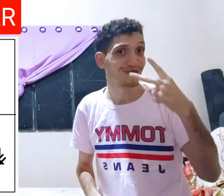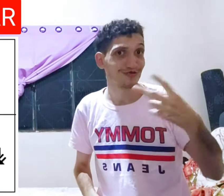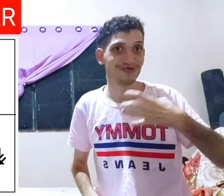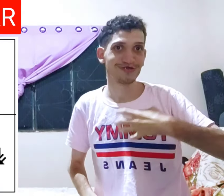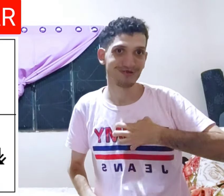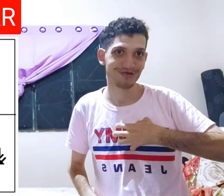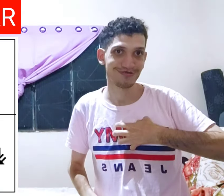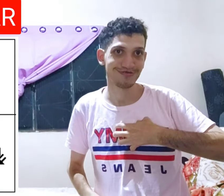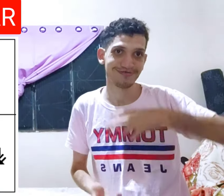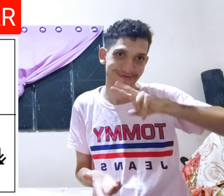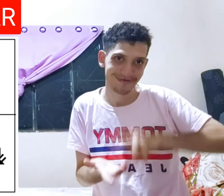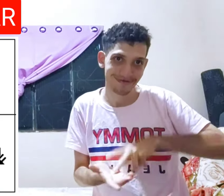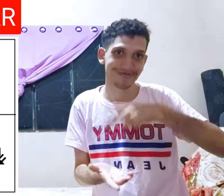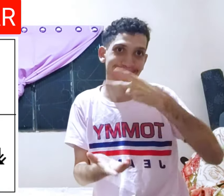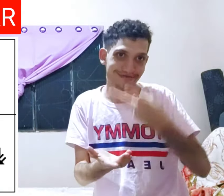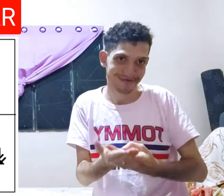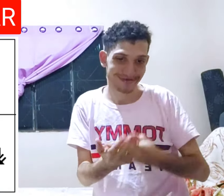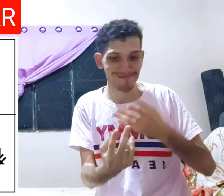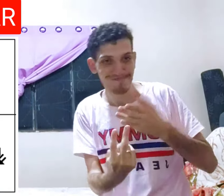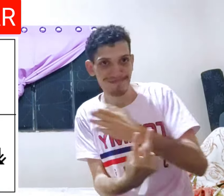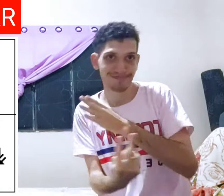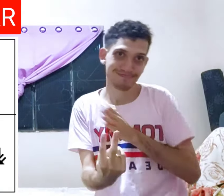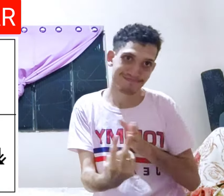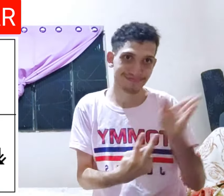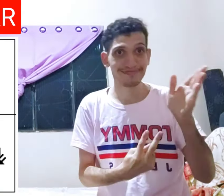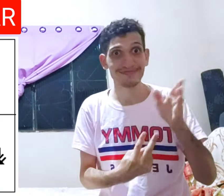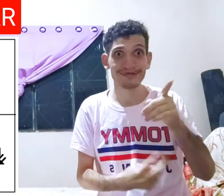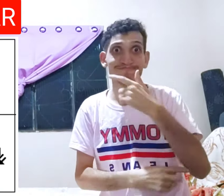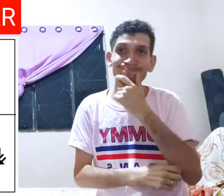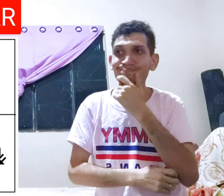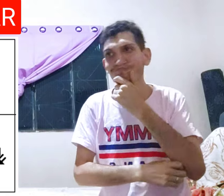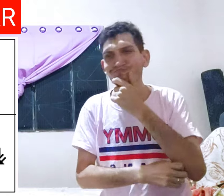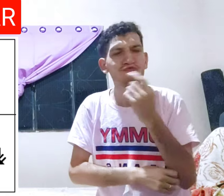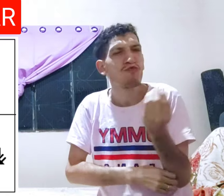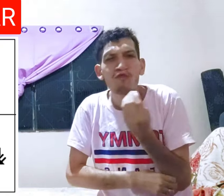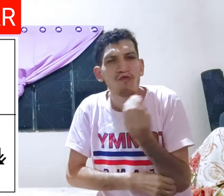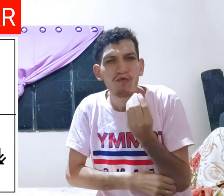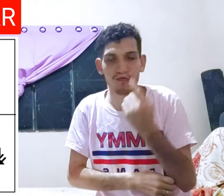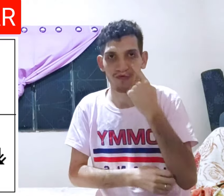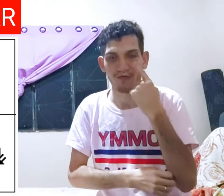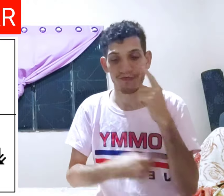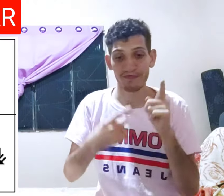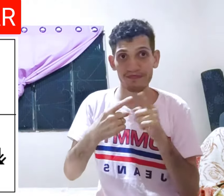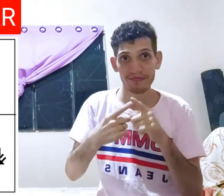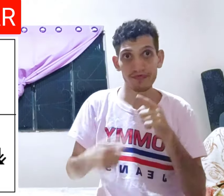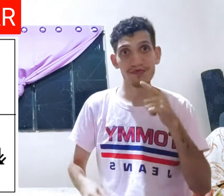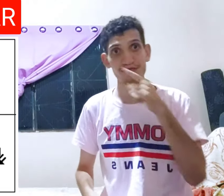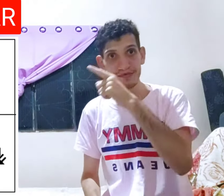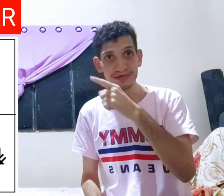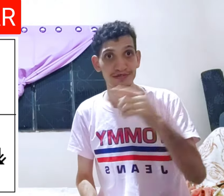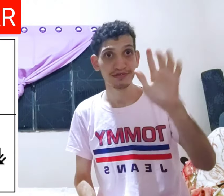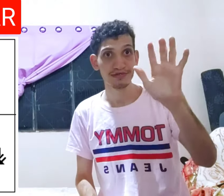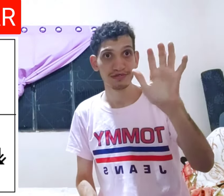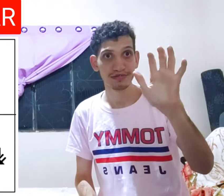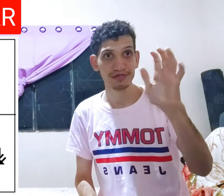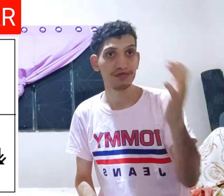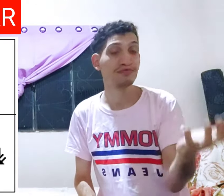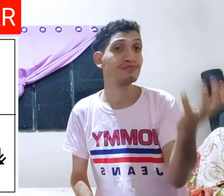Esses dois jeitos de tradução, dois caminhos Hum, como? O primeiro é assim,